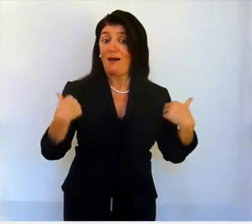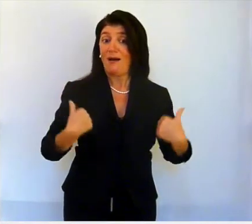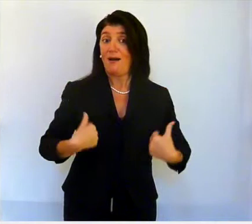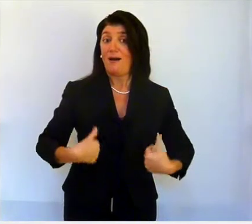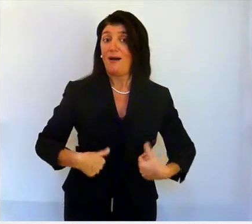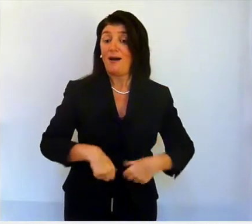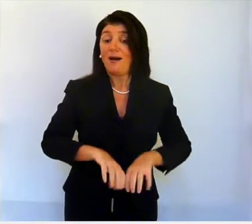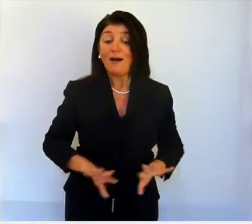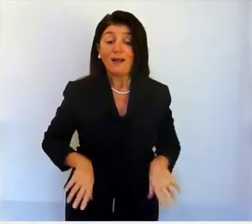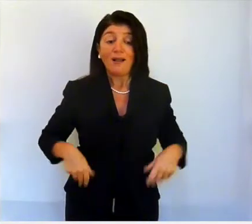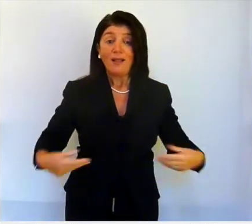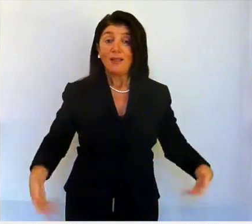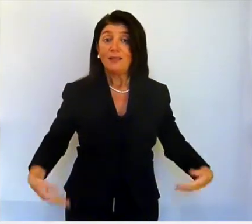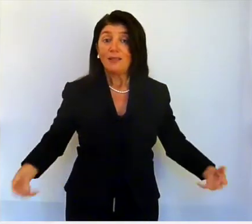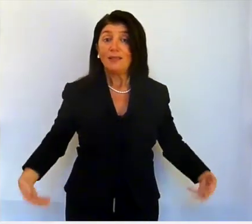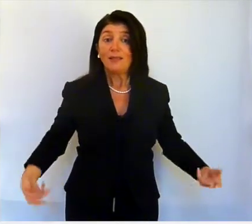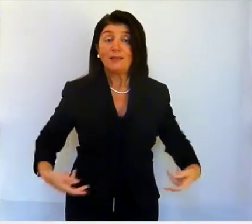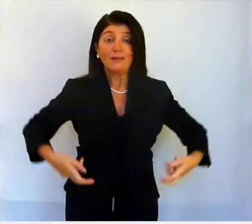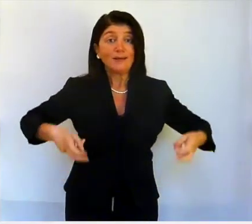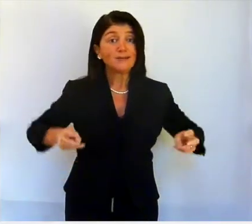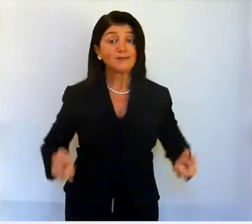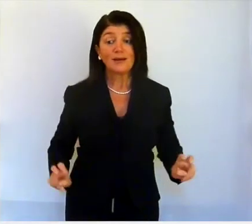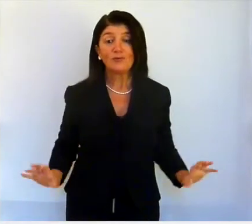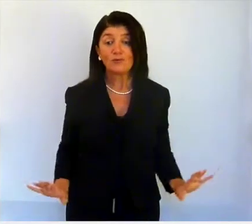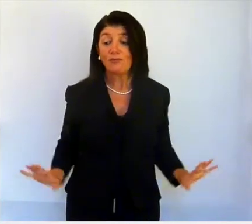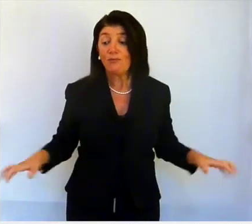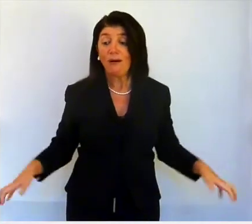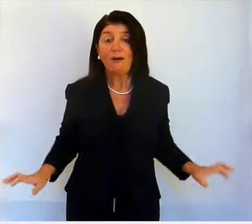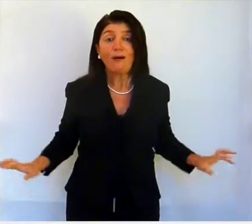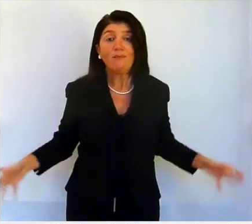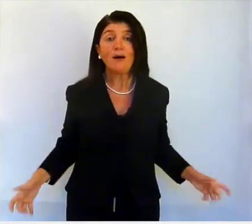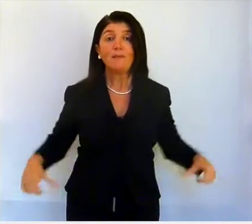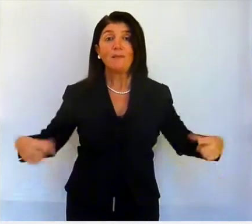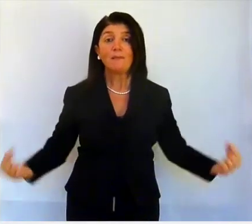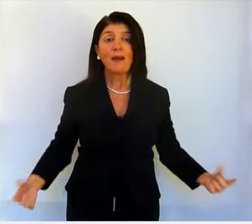seduta della quale si intravede la lavorazione a petali.